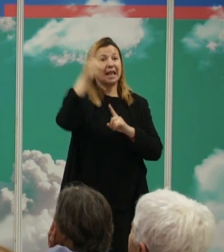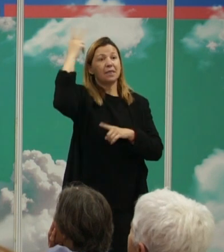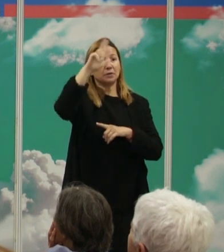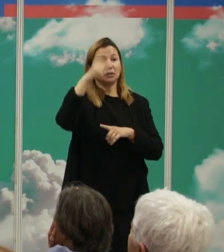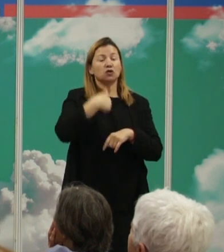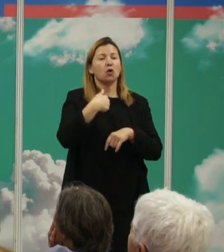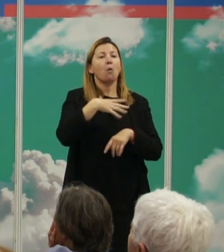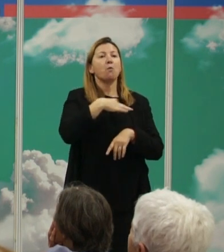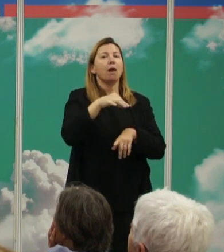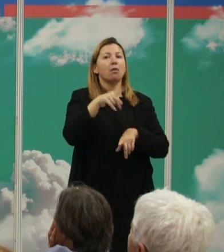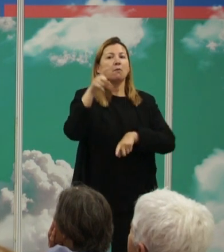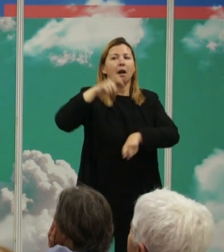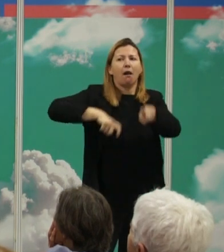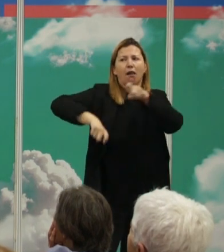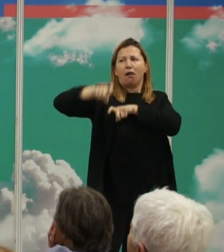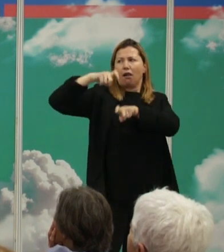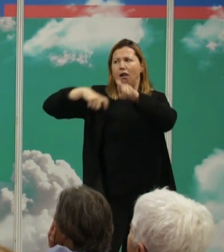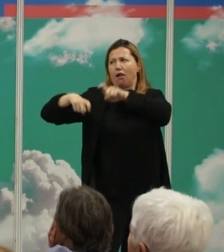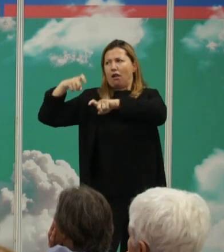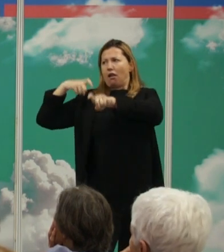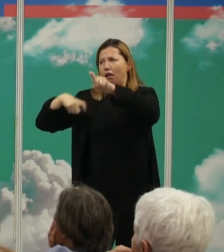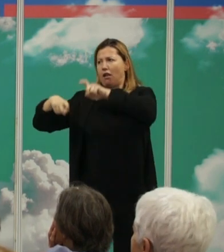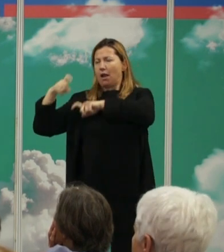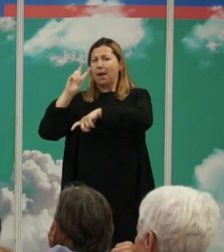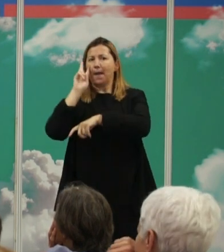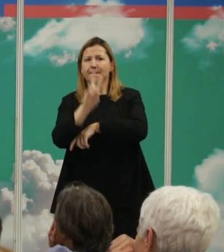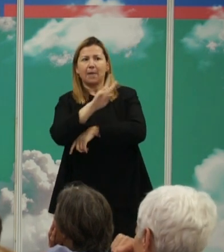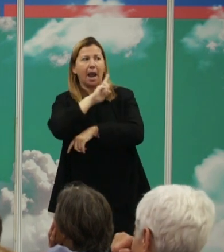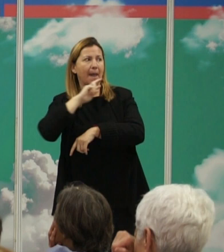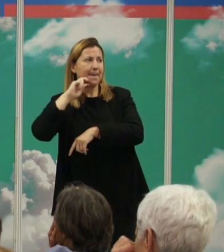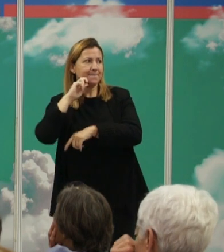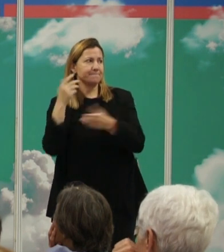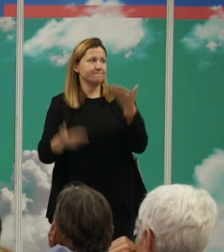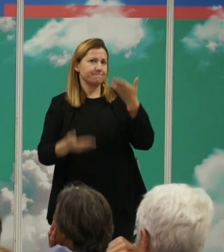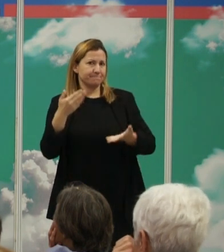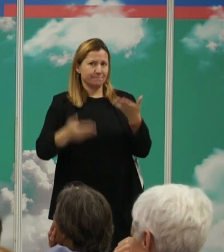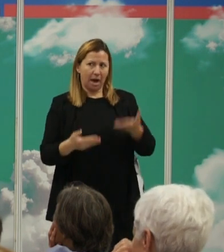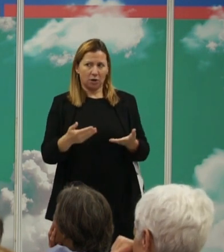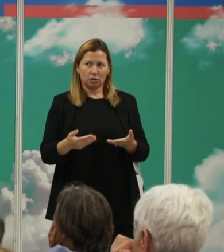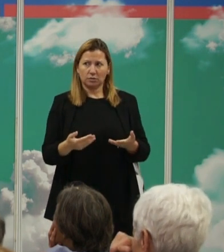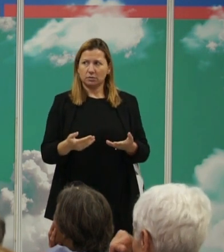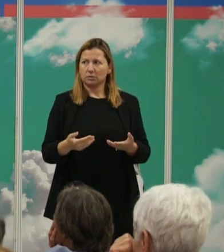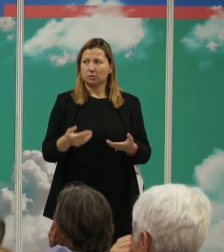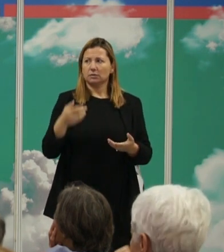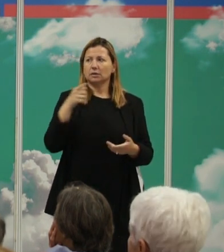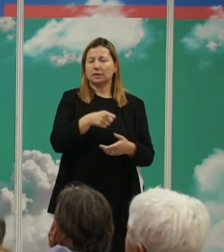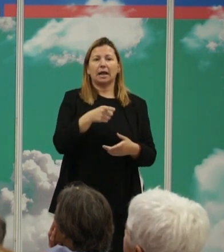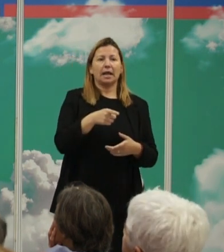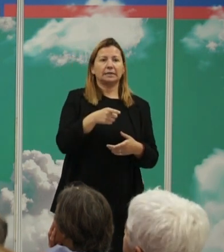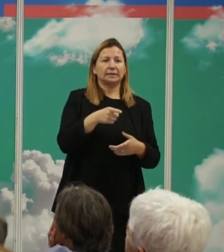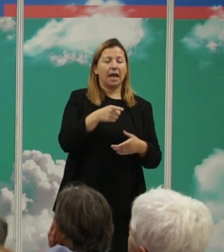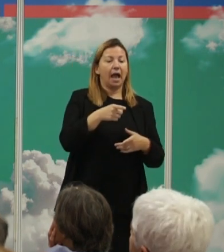hacia atrás e inferir qué valor de esta cosa tendría la especie que dio a estas dos